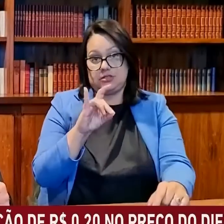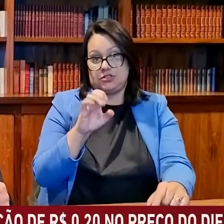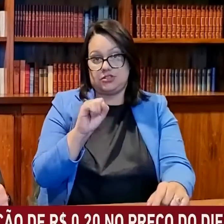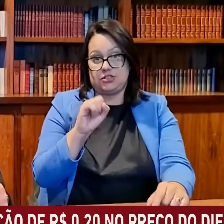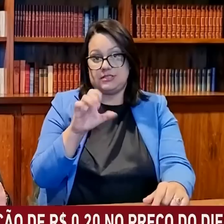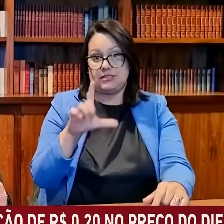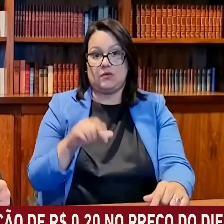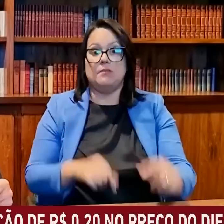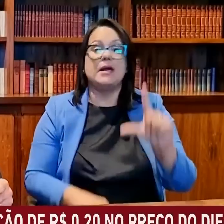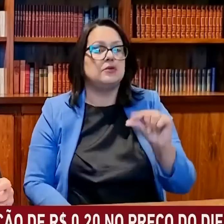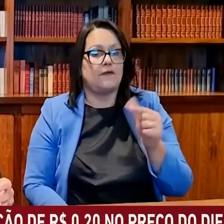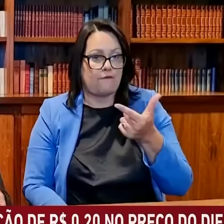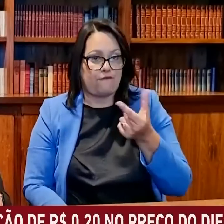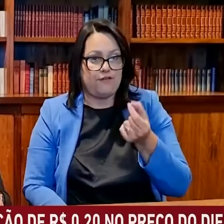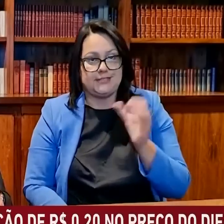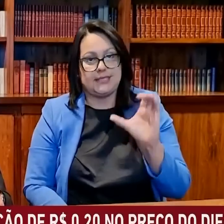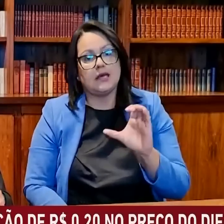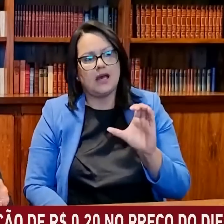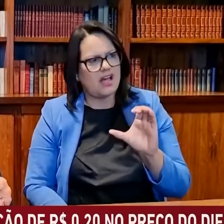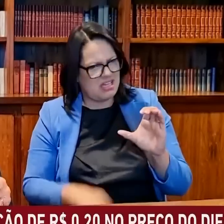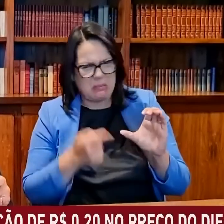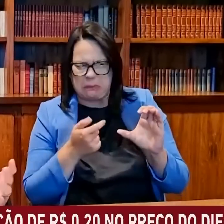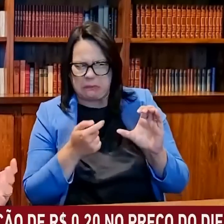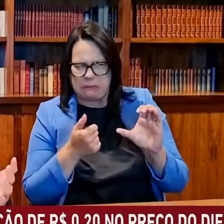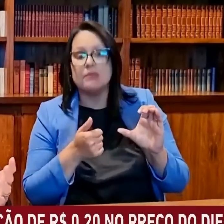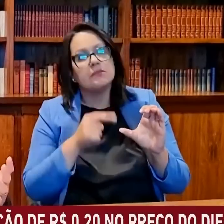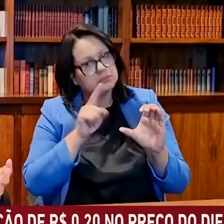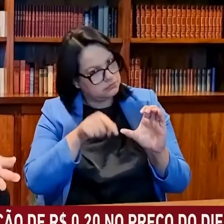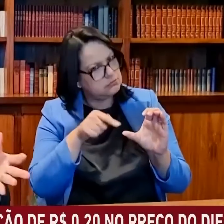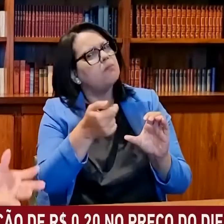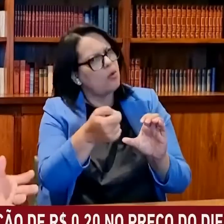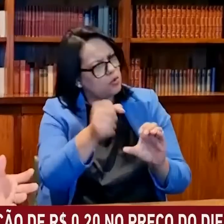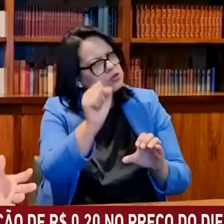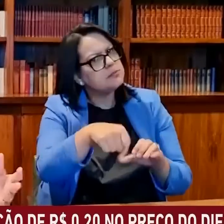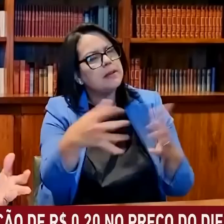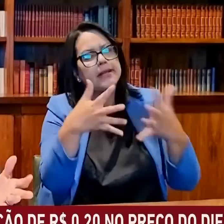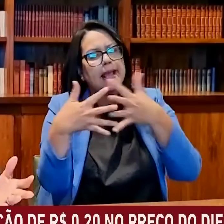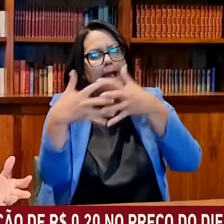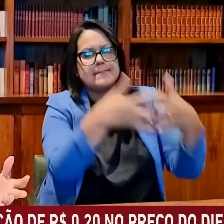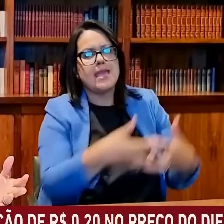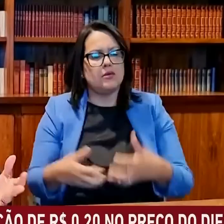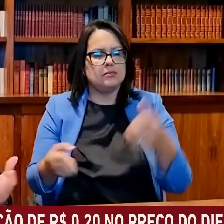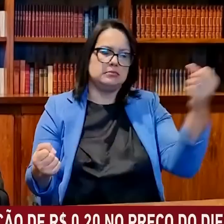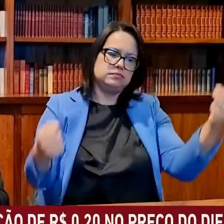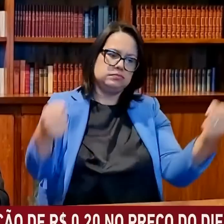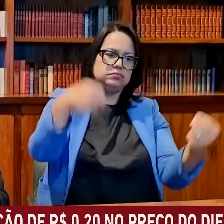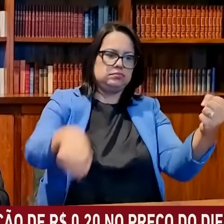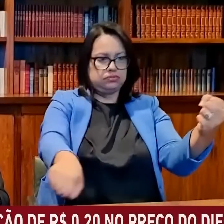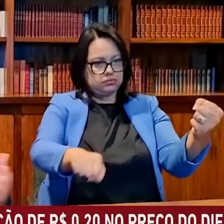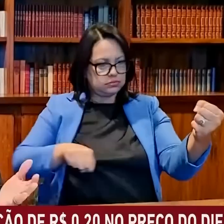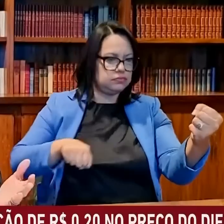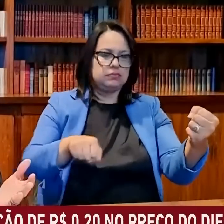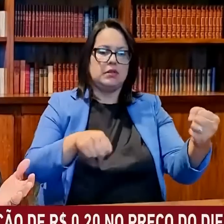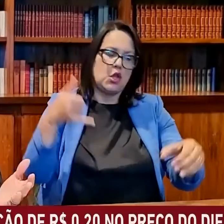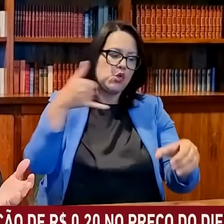$,20. Sim, é pouca coisa. Mas você pode ver, o caminhoneiro, por muitas vezes, ele bota, em média, no tanque do seu carro,